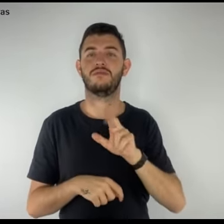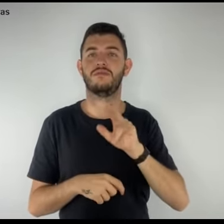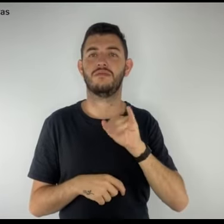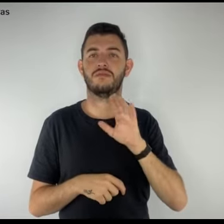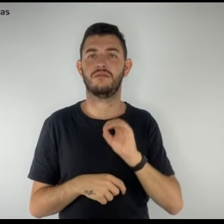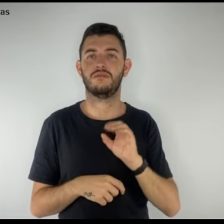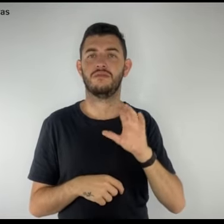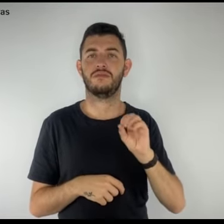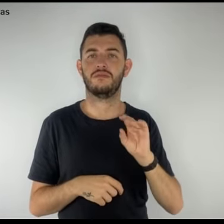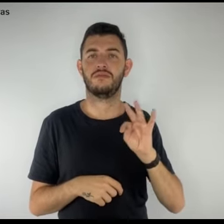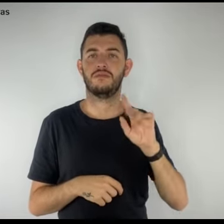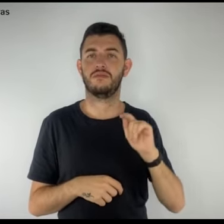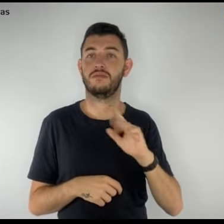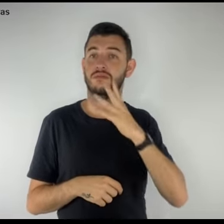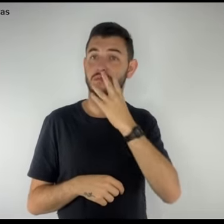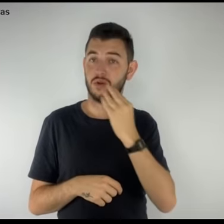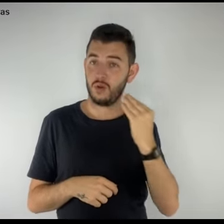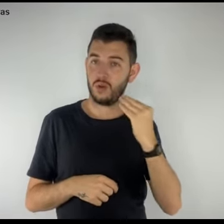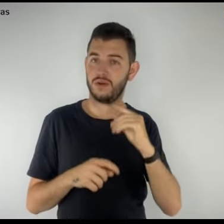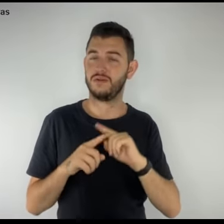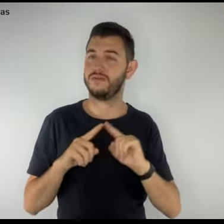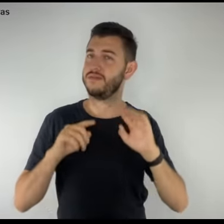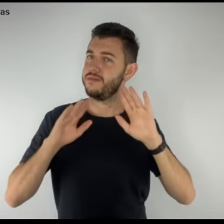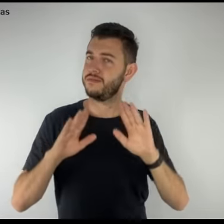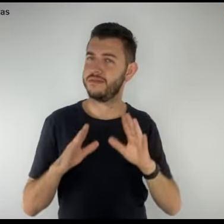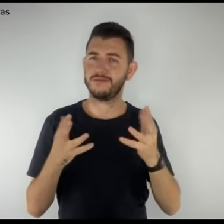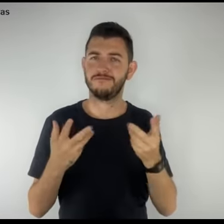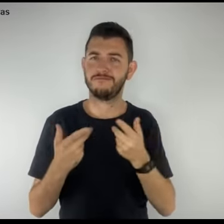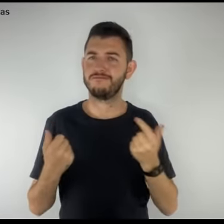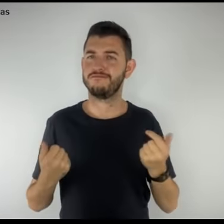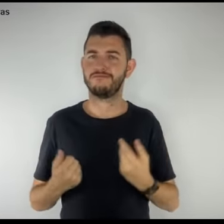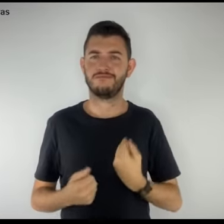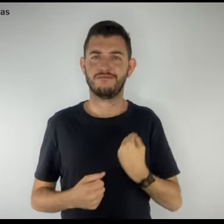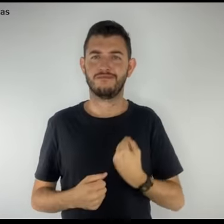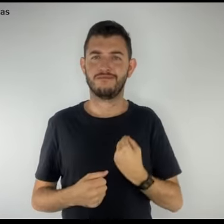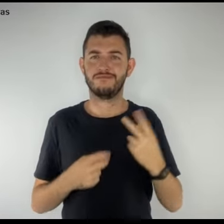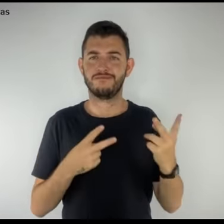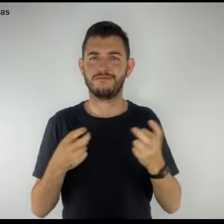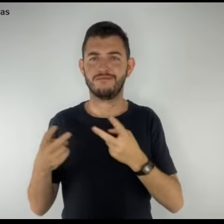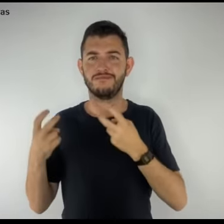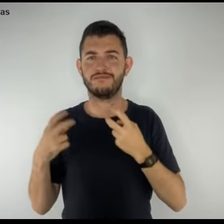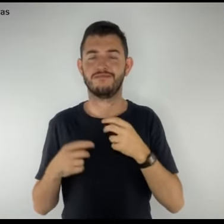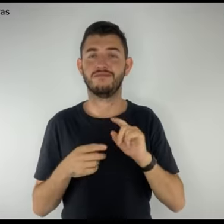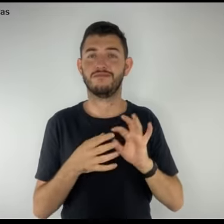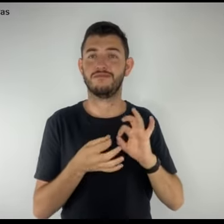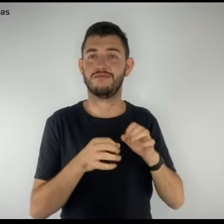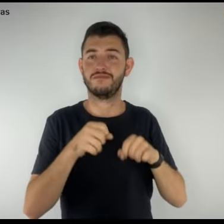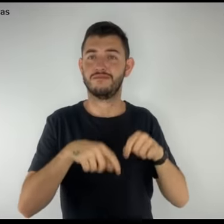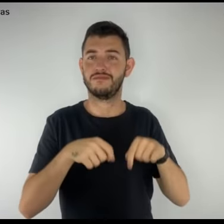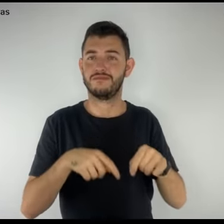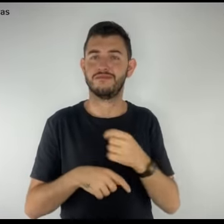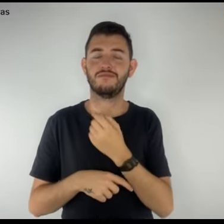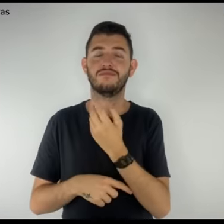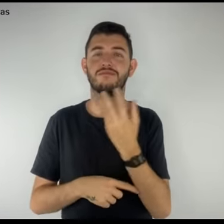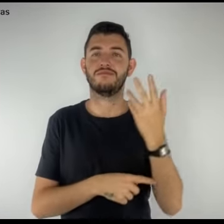Lúcio Costa. Muito lindo de ver e viver o plantio de baobá na chácara dos